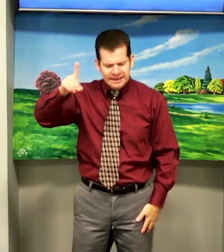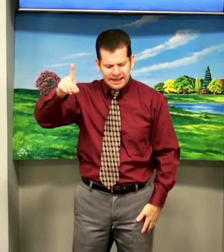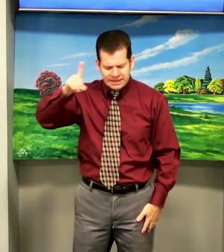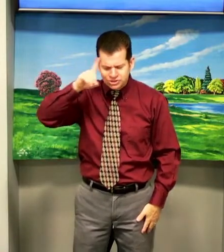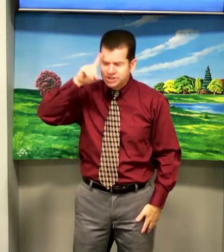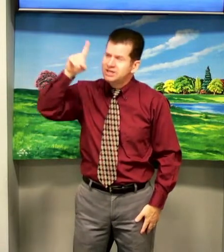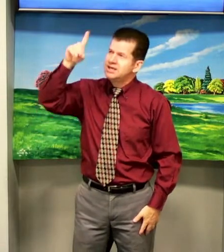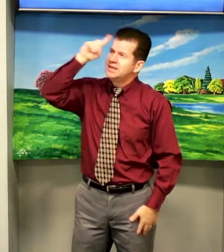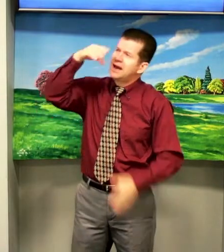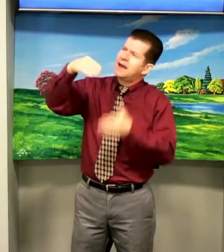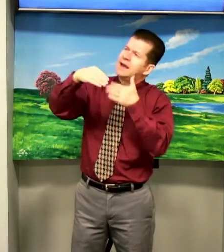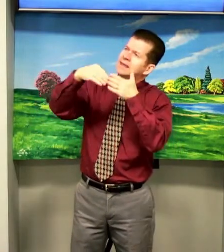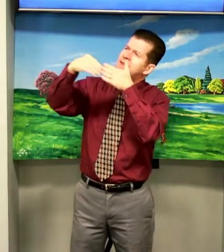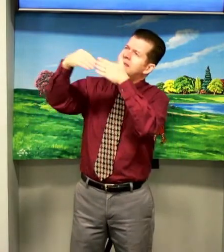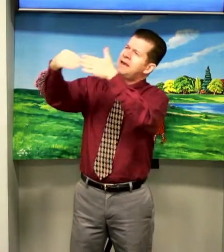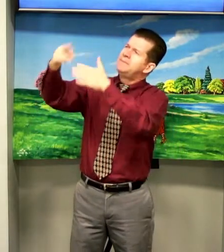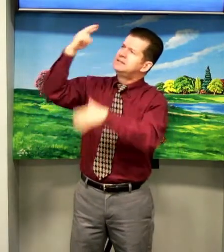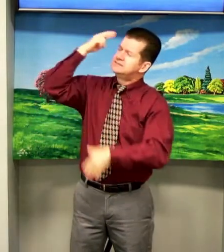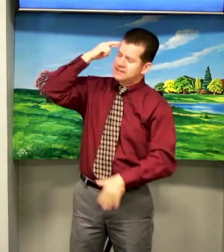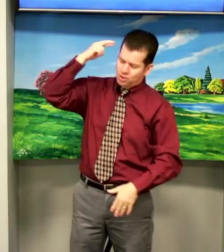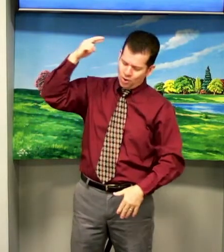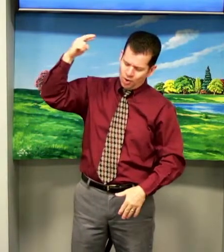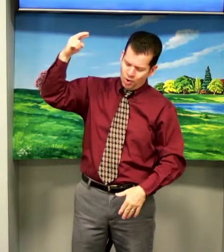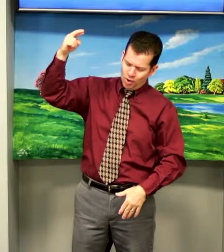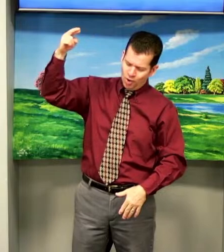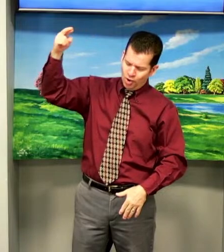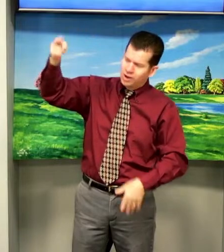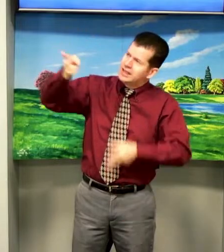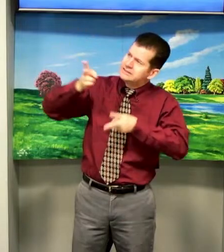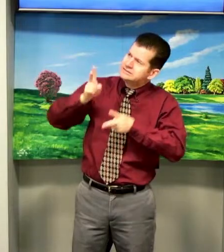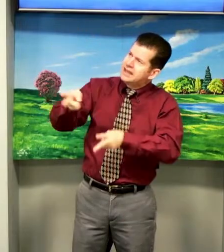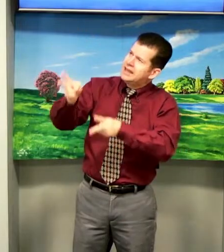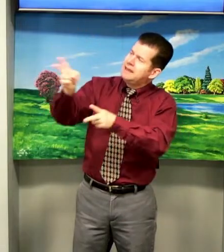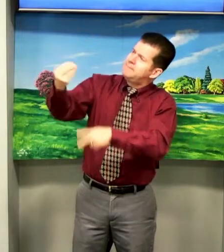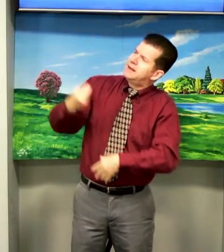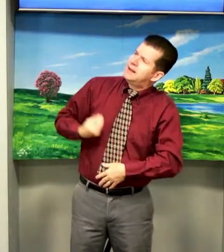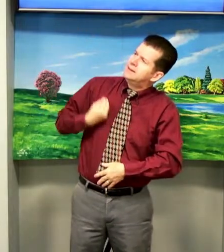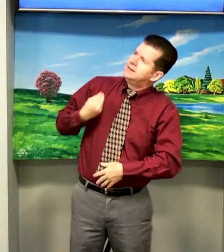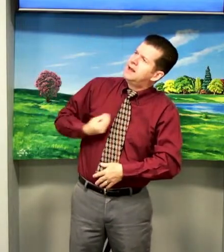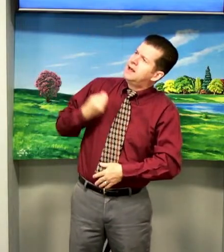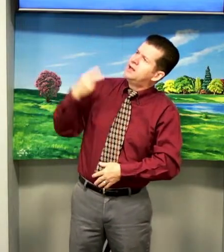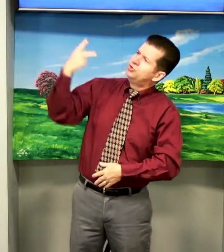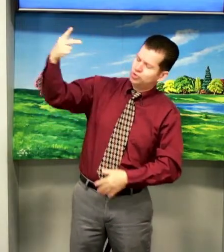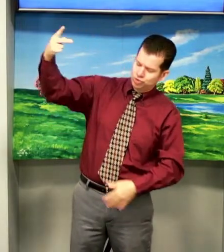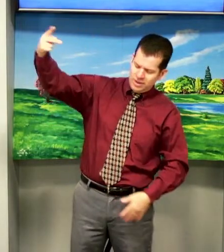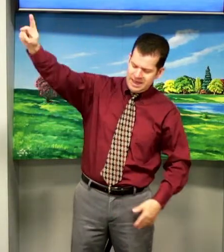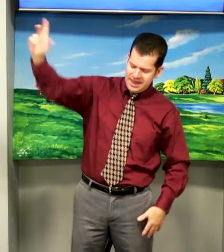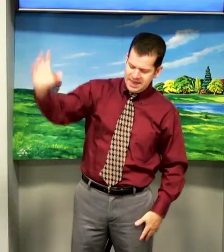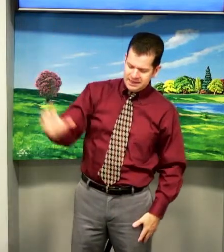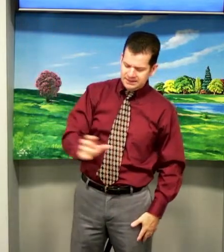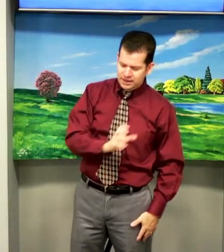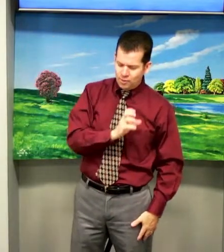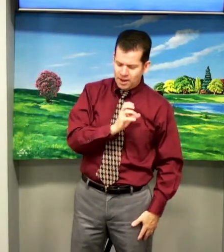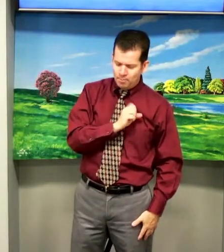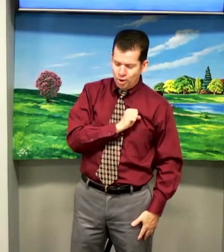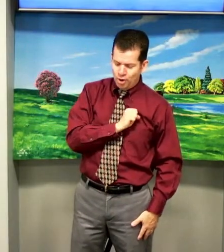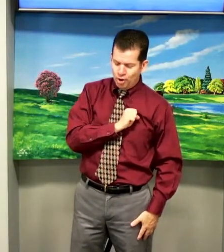dia guia-me, Senhor, vem cantando em teu amor,